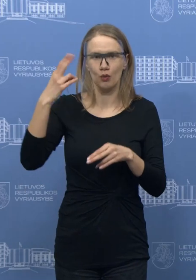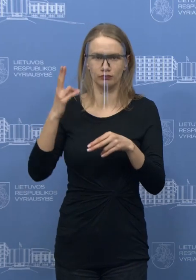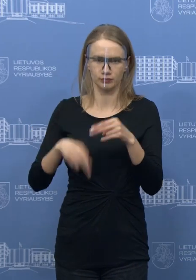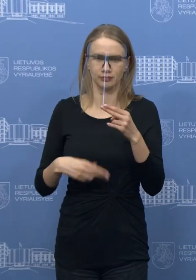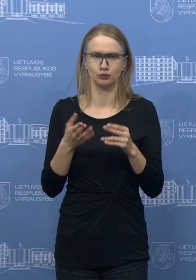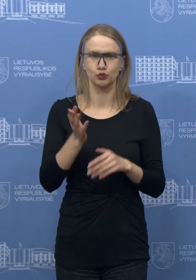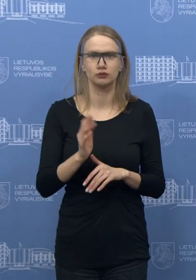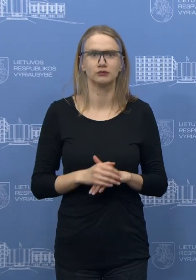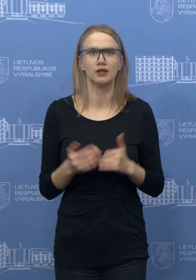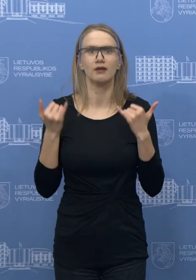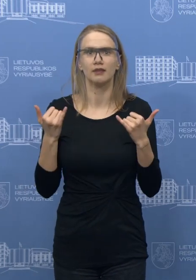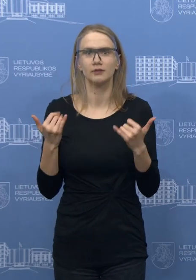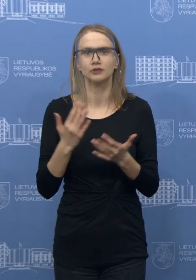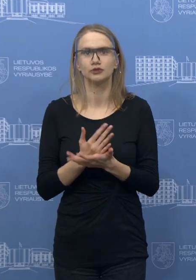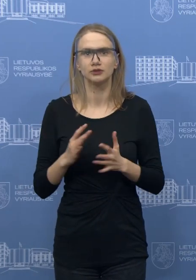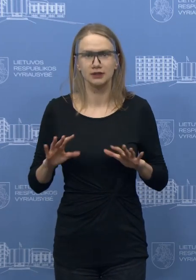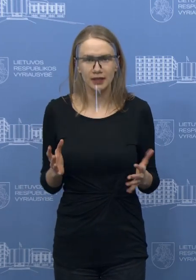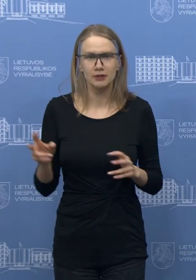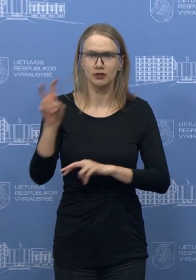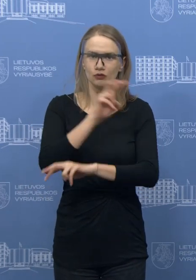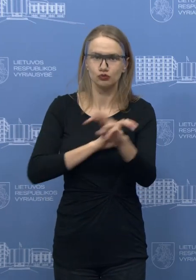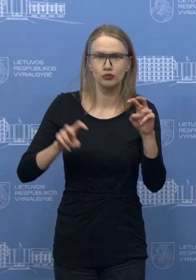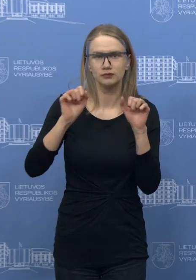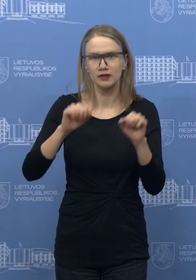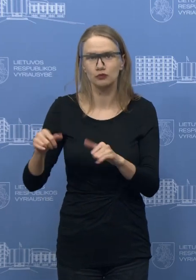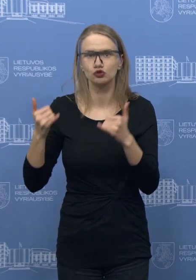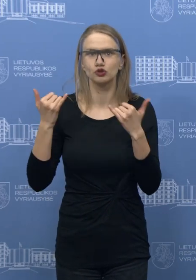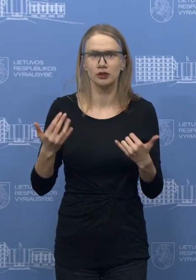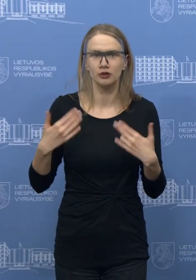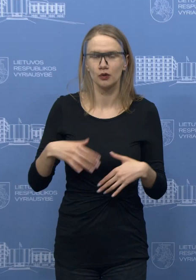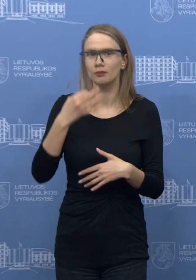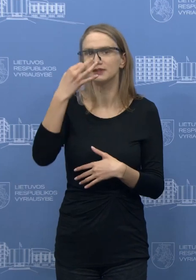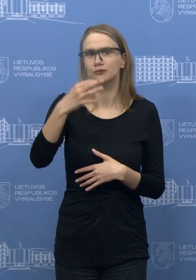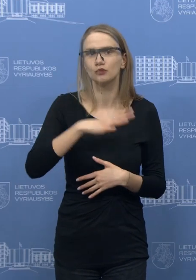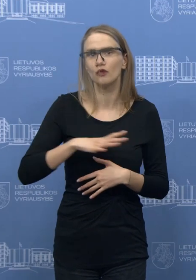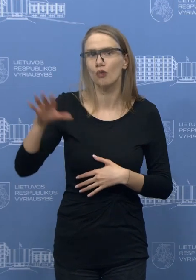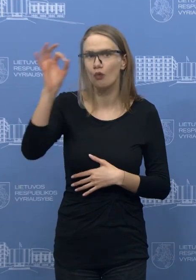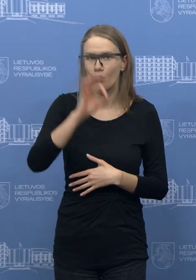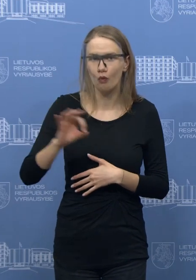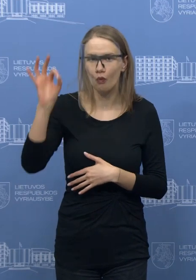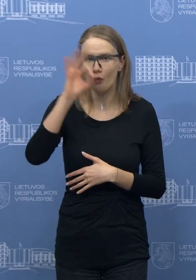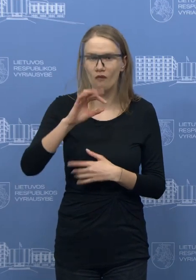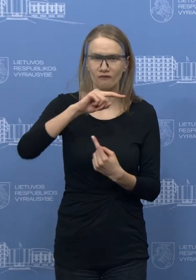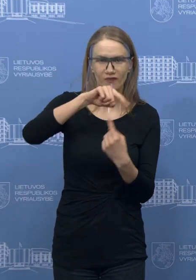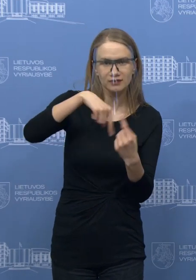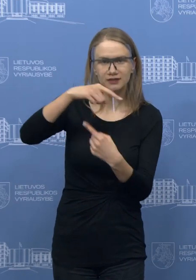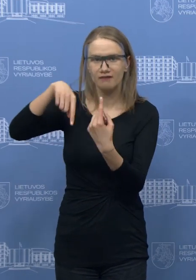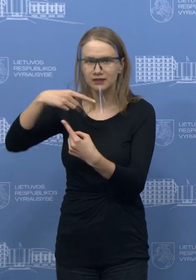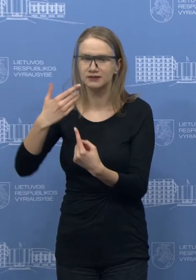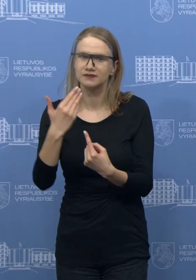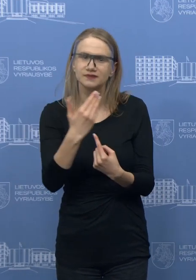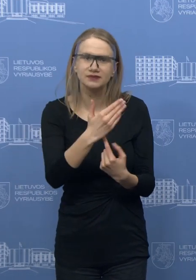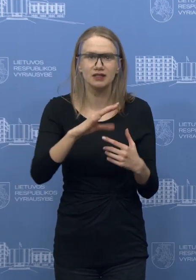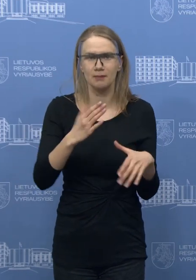kokiu atveju mes turėsime ieškoti ir sprendimų, ką aš jį ir paminėjau šiek tiek, kalbant ypatingai apie smulkų verslą, tai